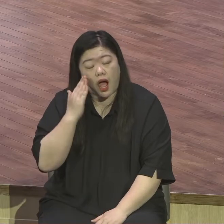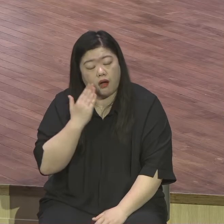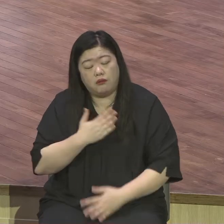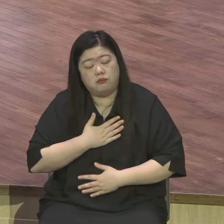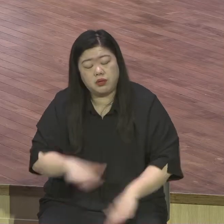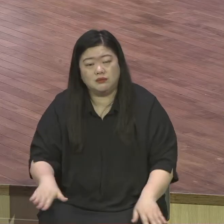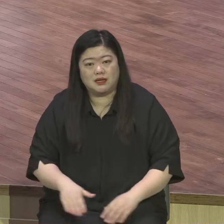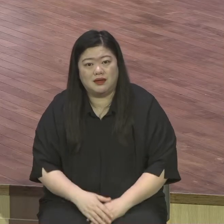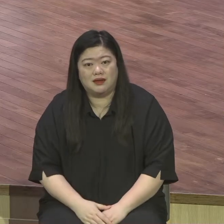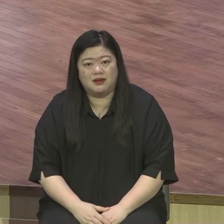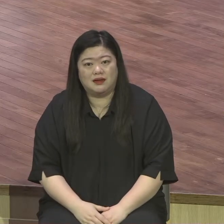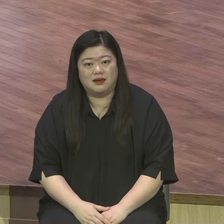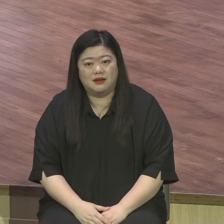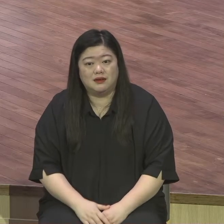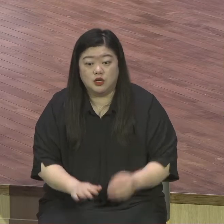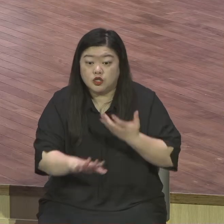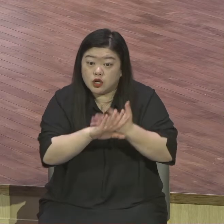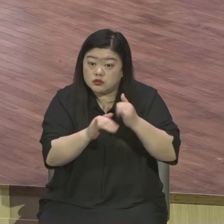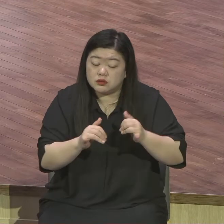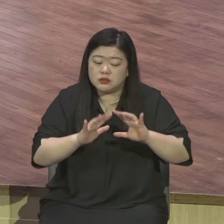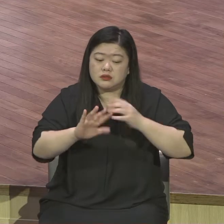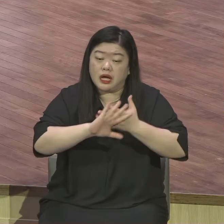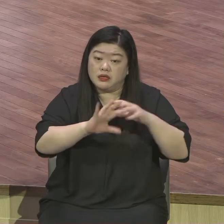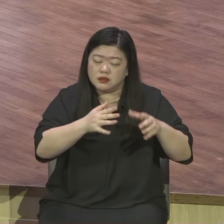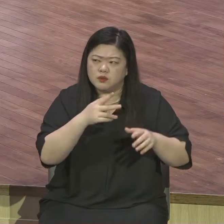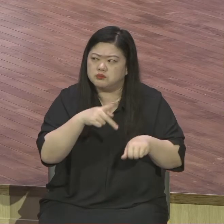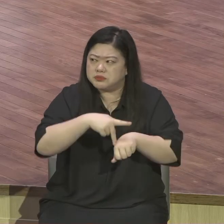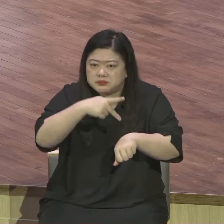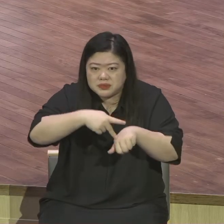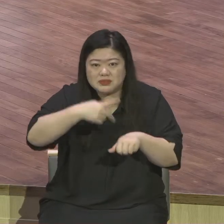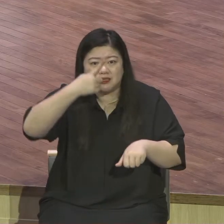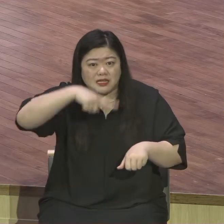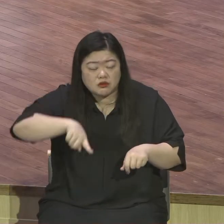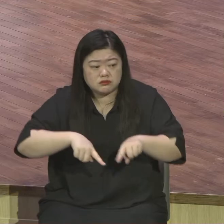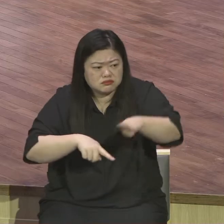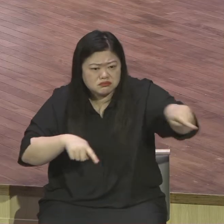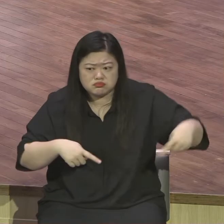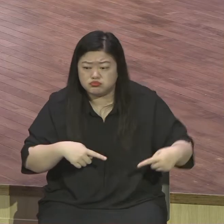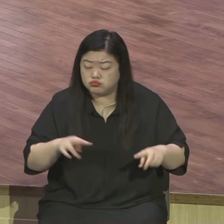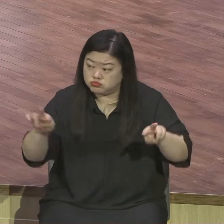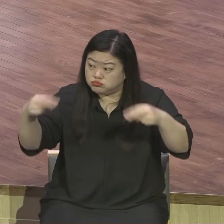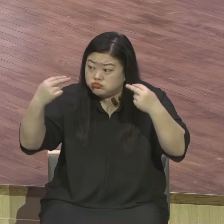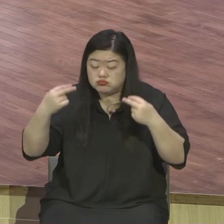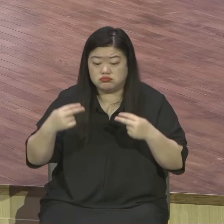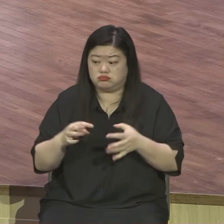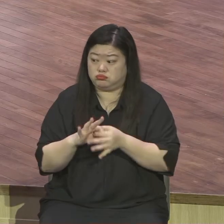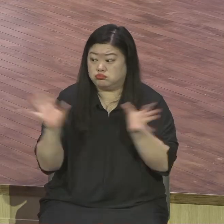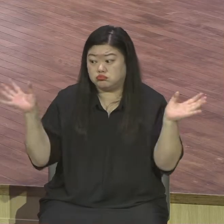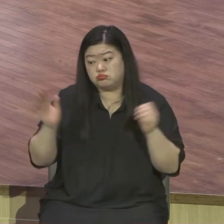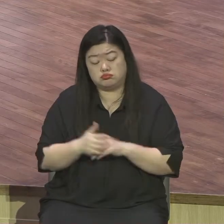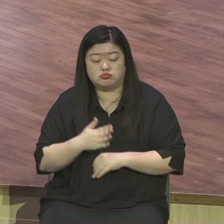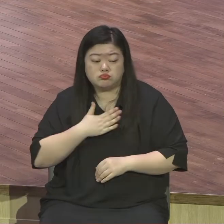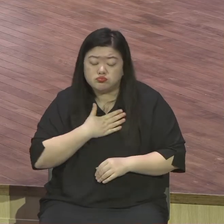좋아하면 자기 스스로로만 좋아할 줄 몰라 자기 스스로로만 좋아하면 끝난 거예요 남이 뭐라 하든 뭔 상관이 있어